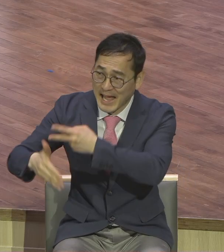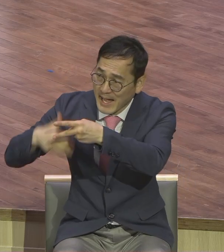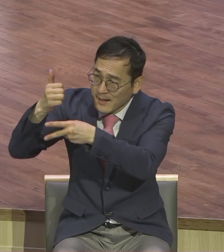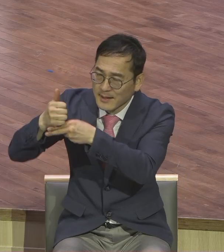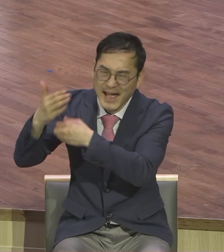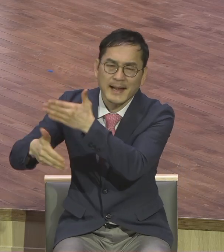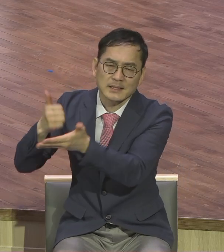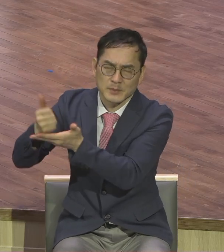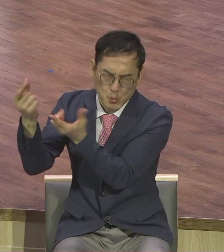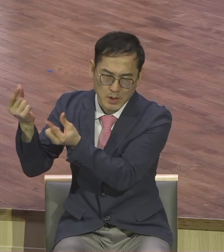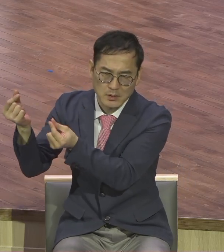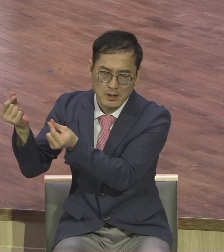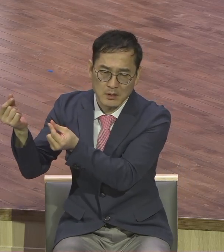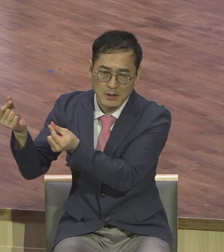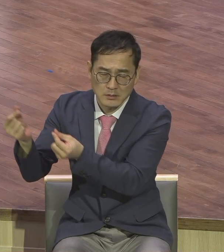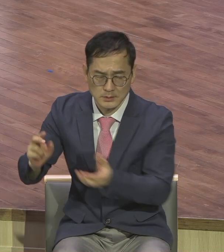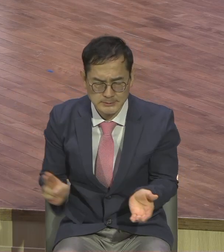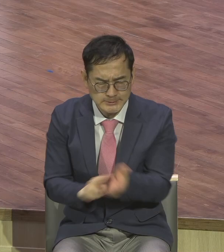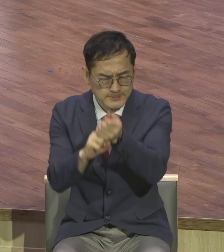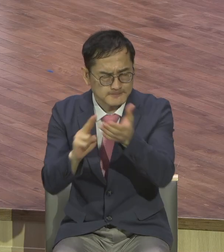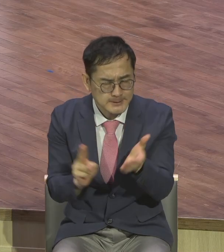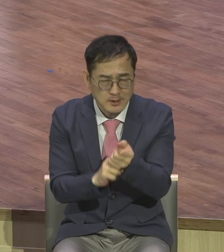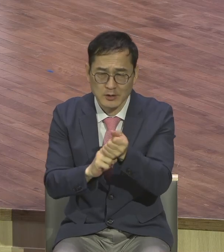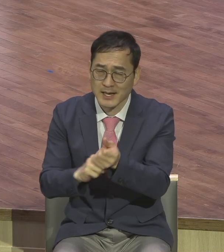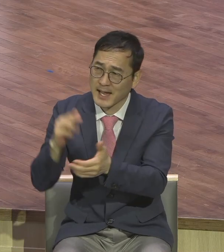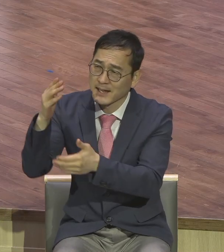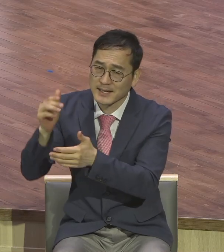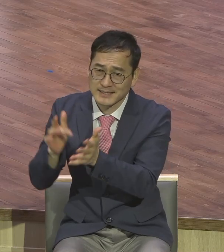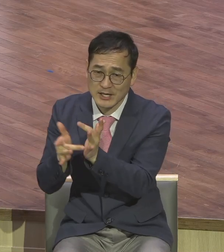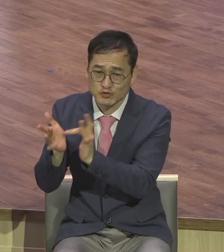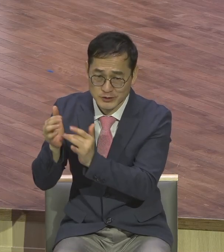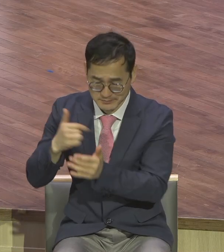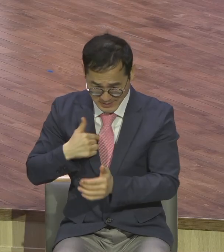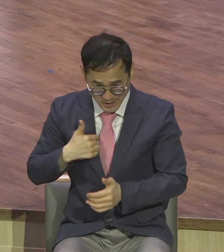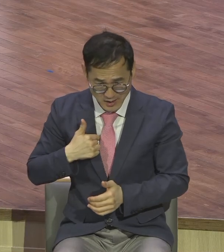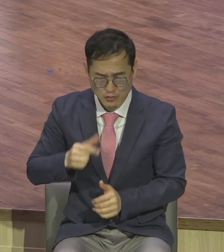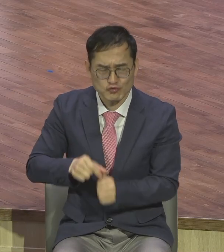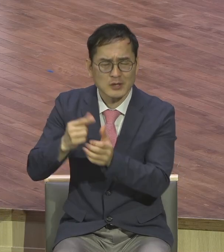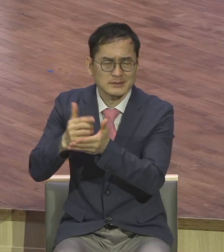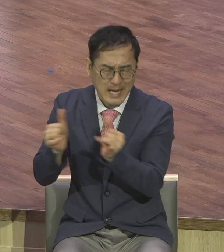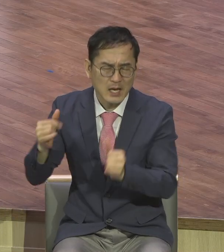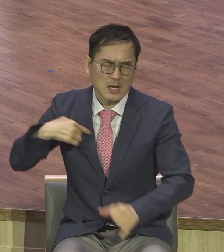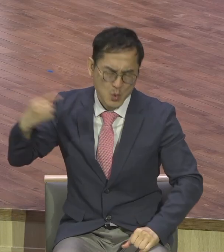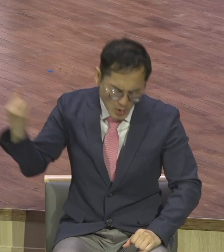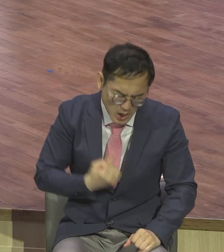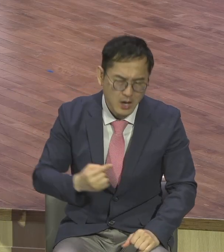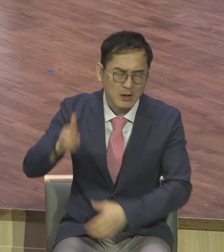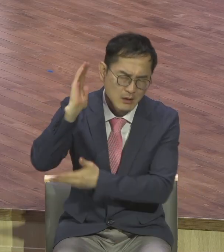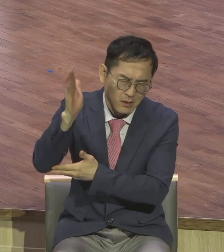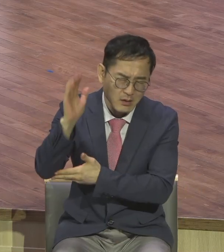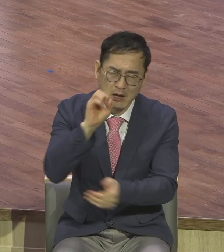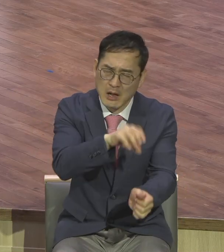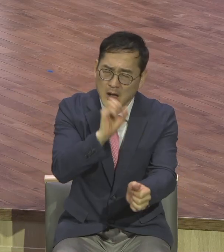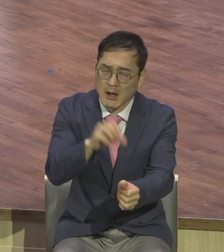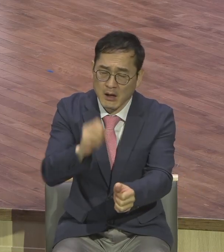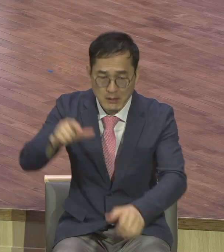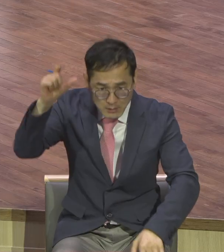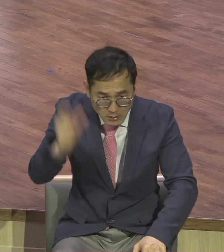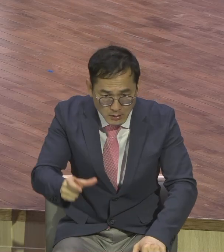이적들을 계속 행하면서 메시지를 계속 주고 있는데도 불구하고 전혀 고정관념, 편견에